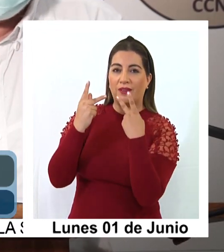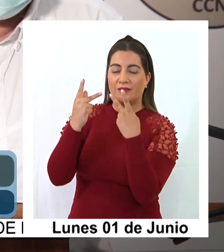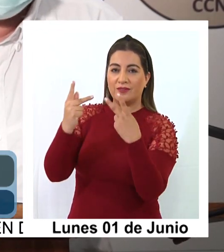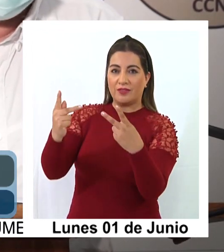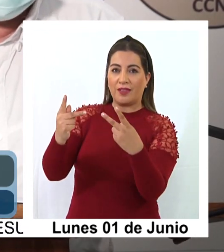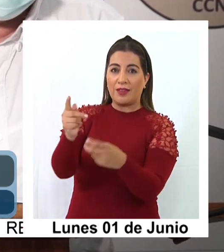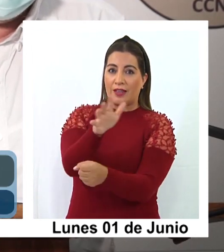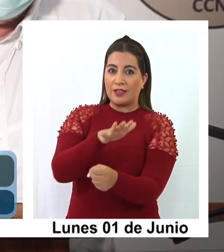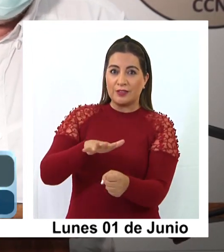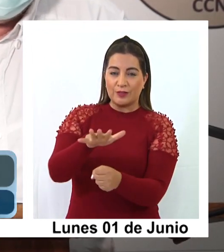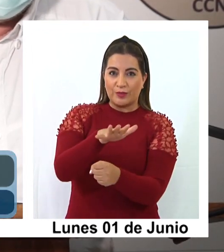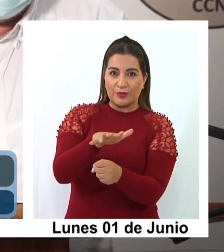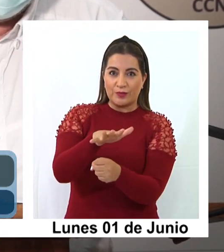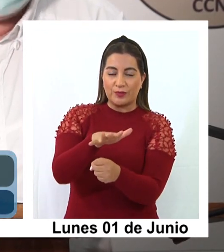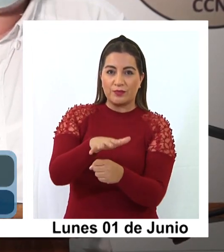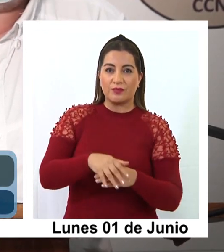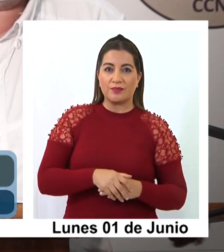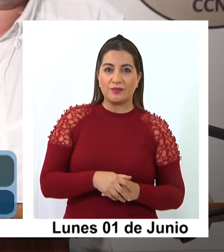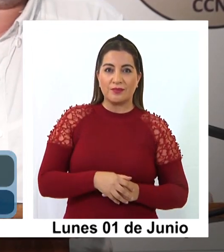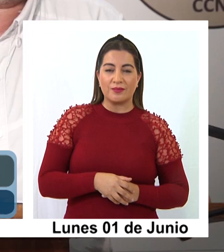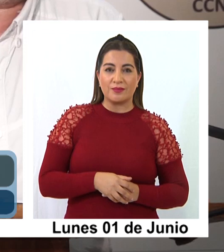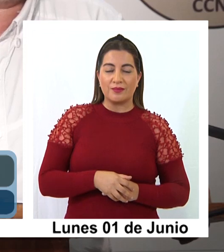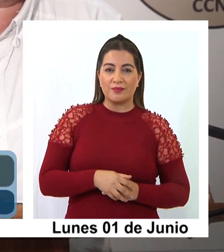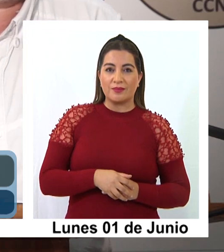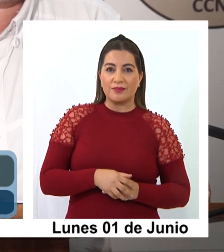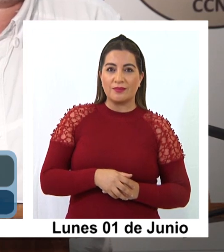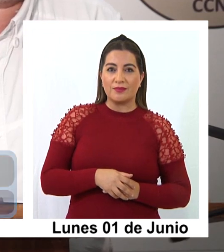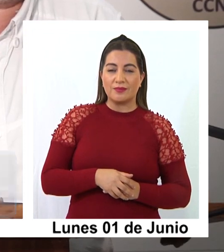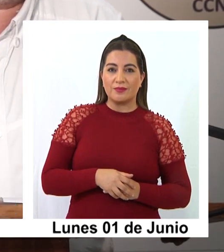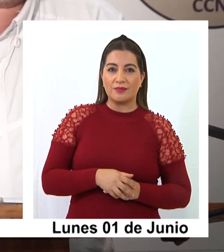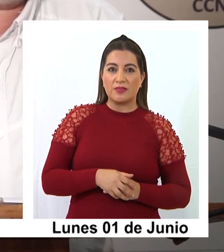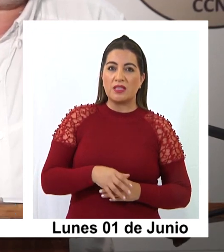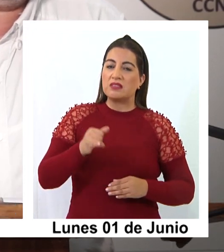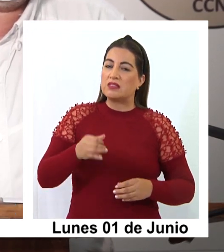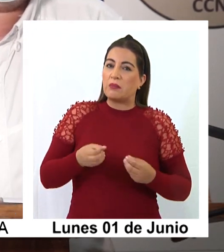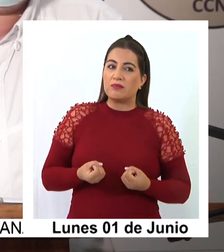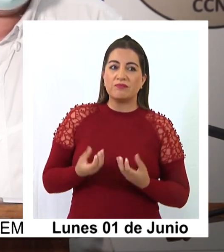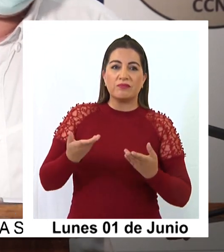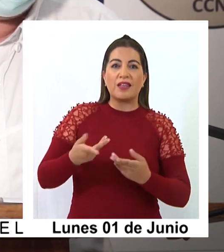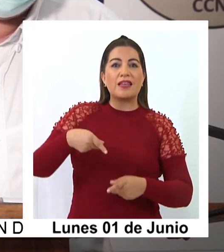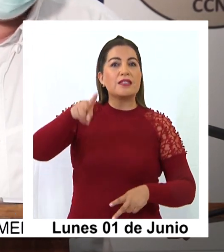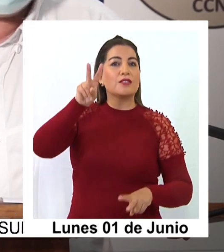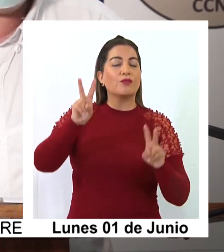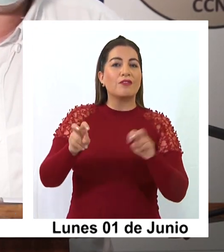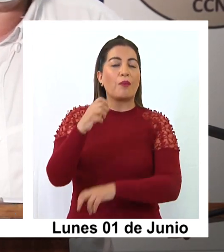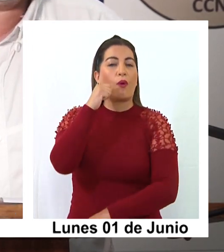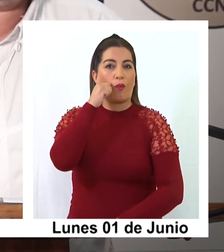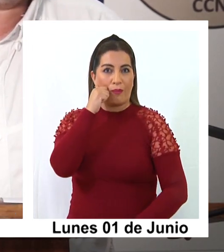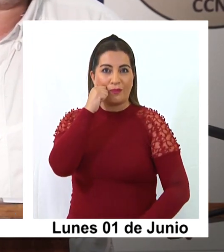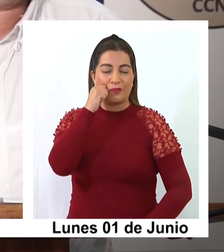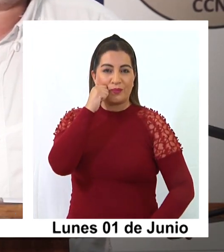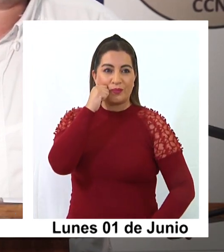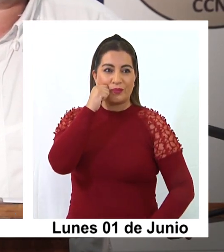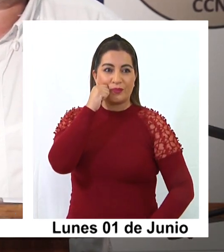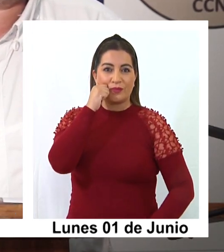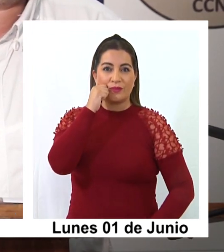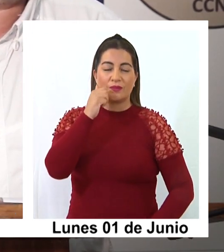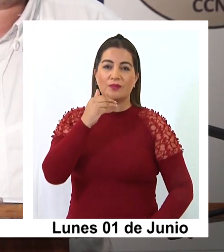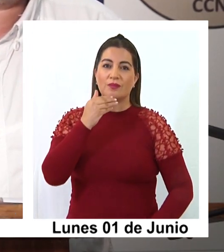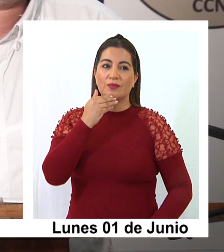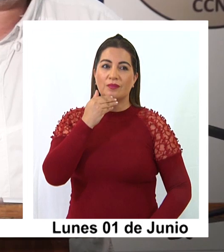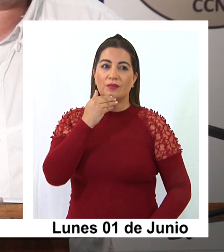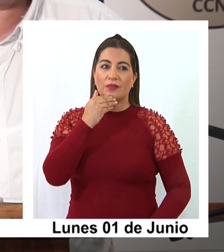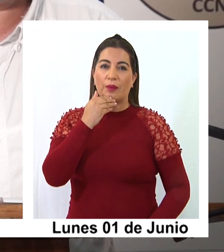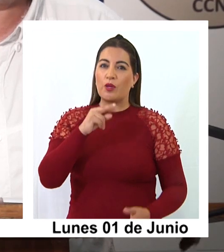situación, obviamente que tenemos que estar disponibles de un tema humanitario y también de ciertas